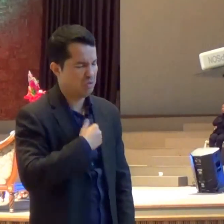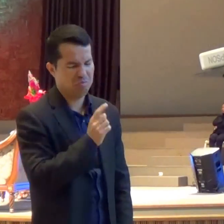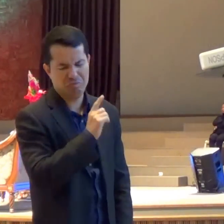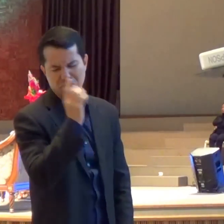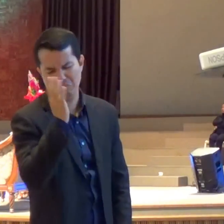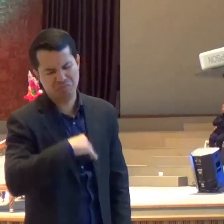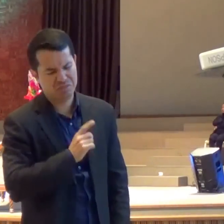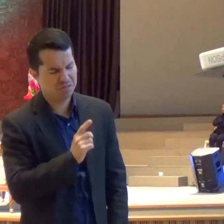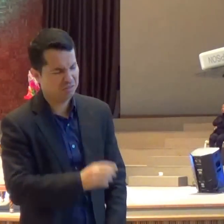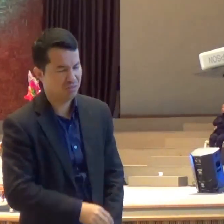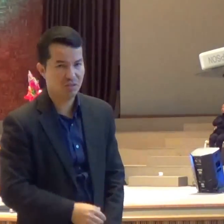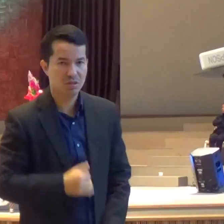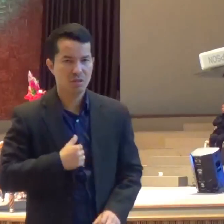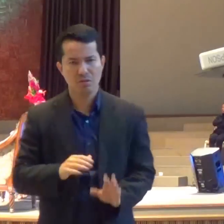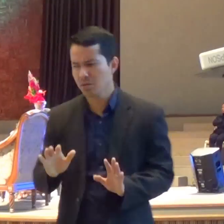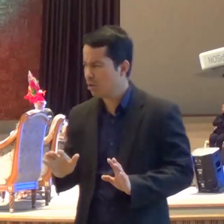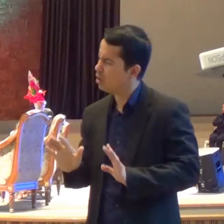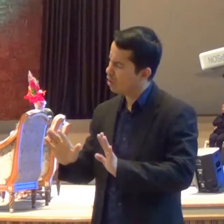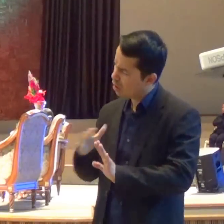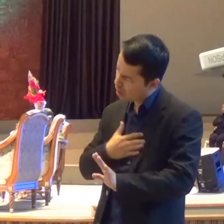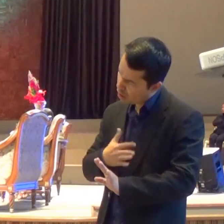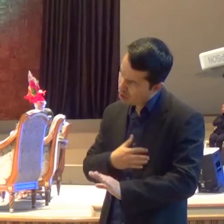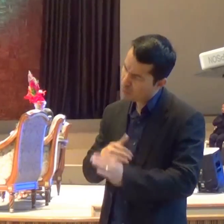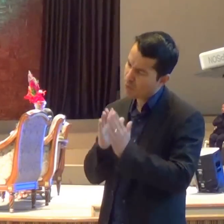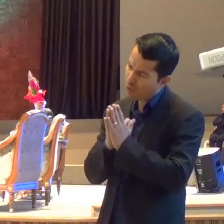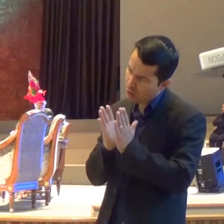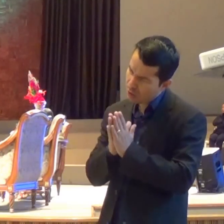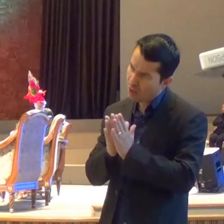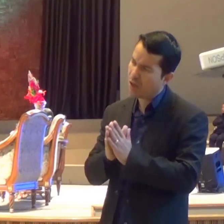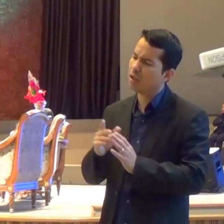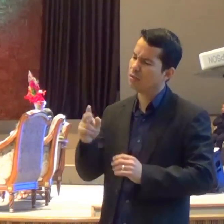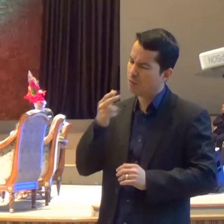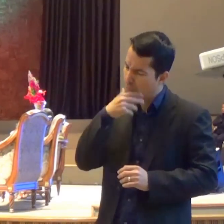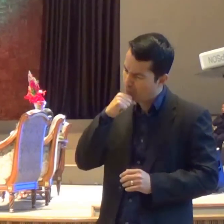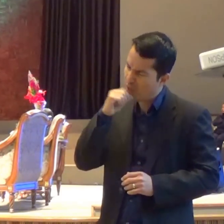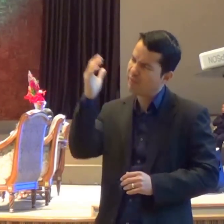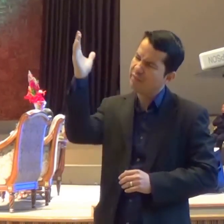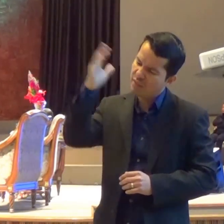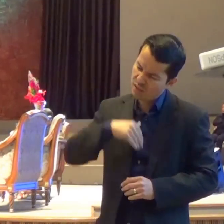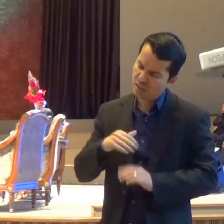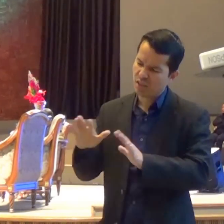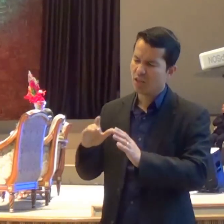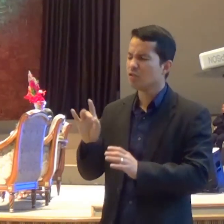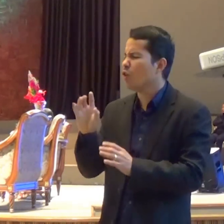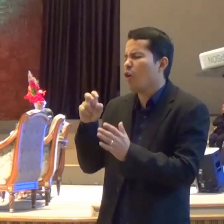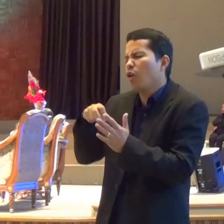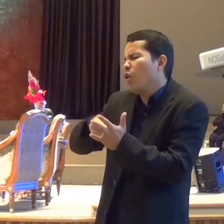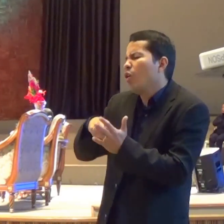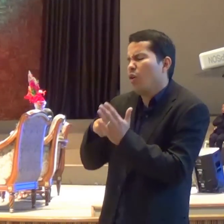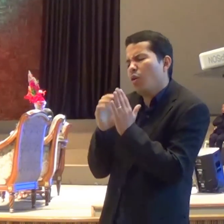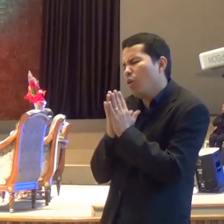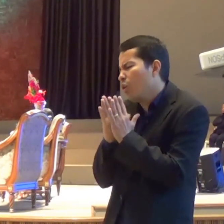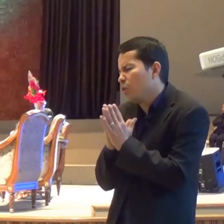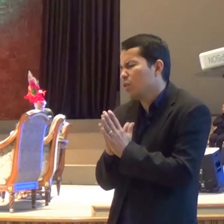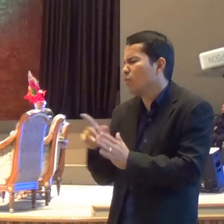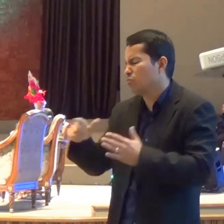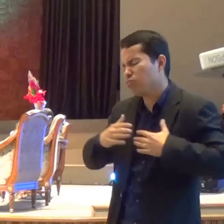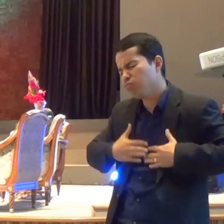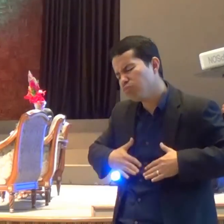E eu falei Querida Vamos orar Deus tem Seus maneiras De trabalhar Vamos só dobrar O joelho Você fica tranquila Segue a